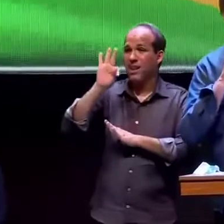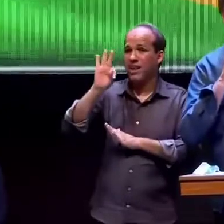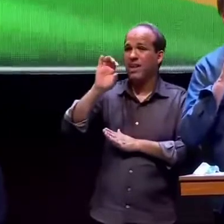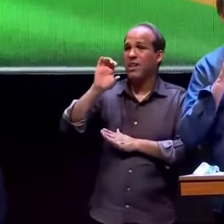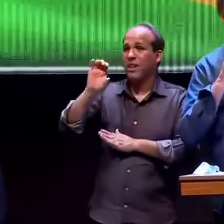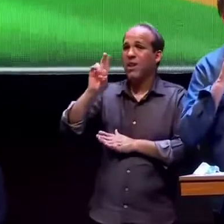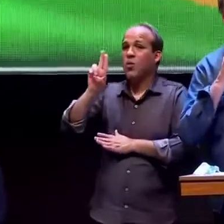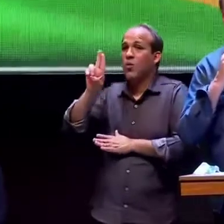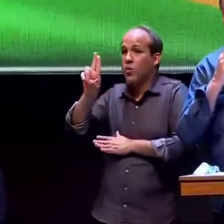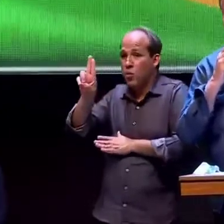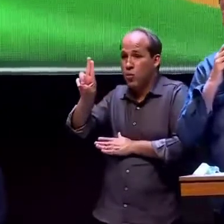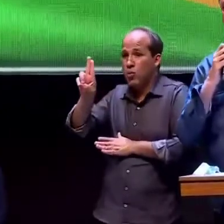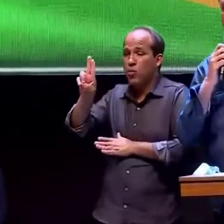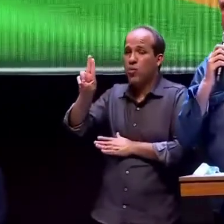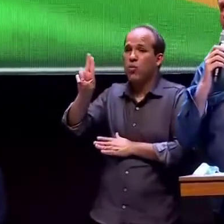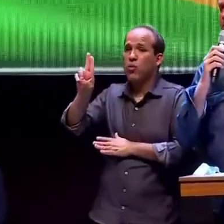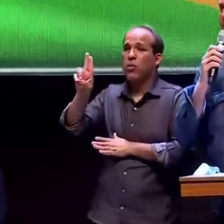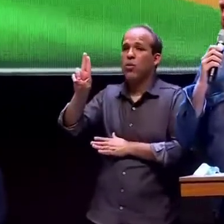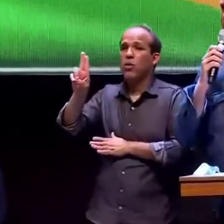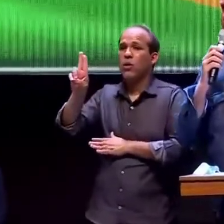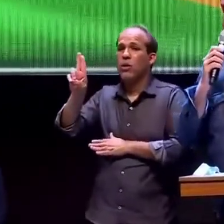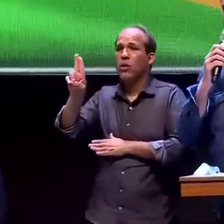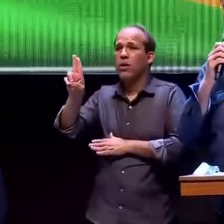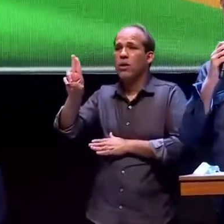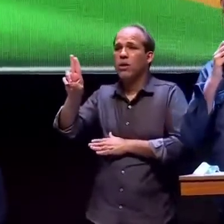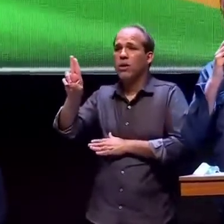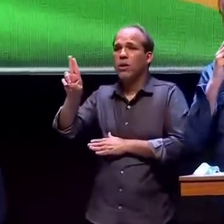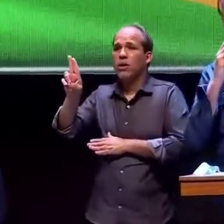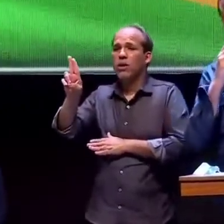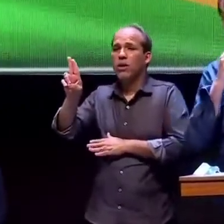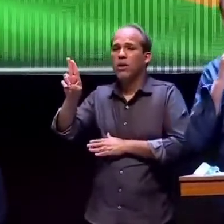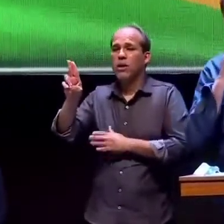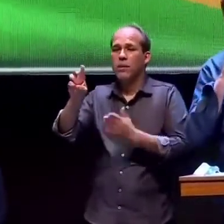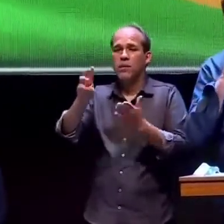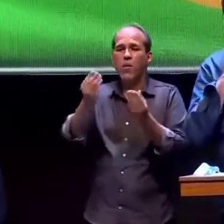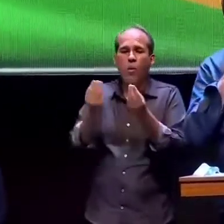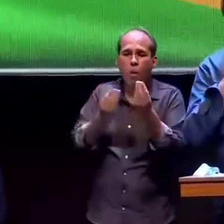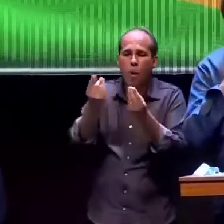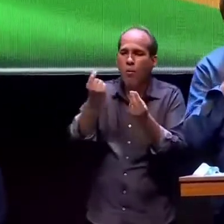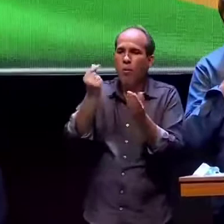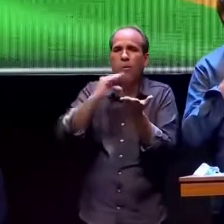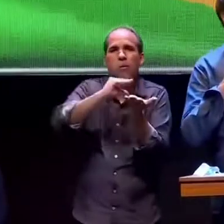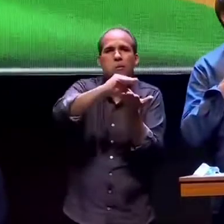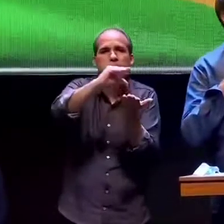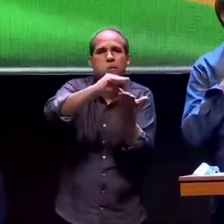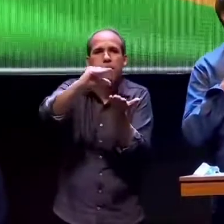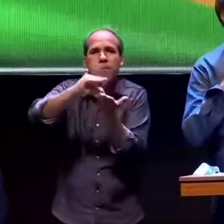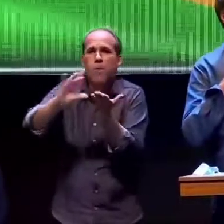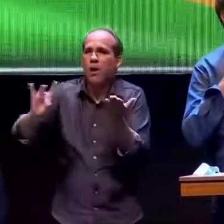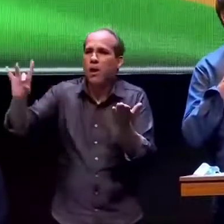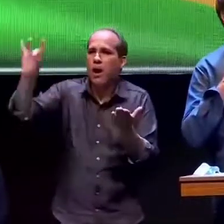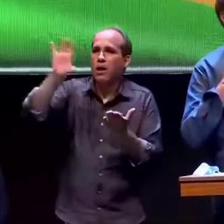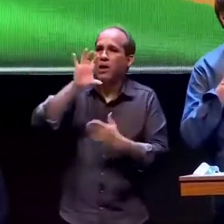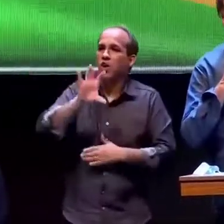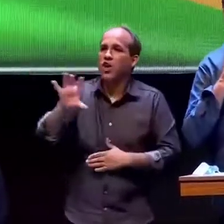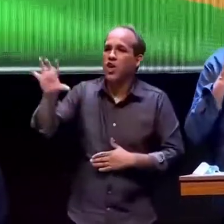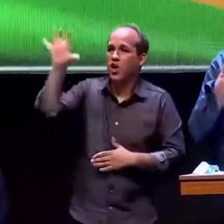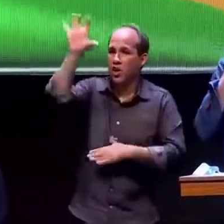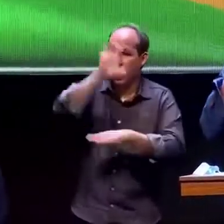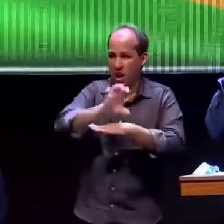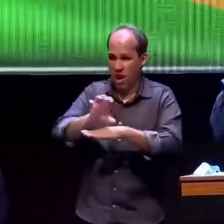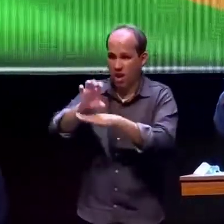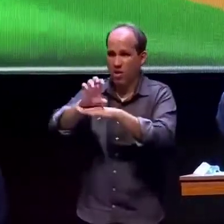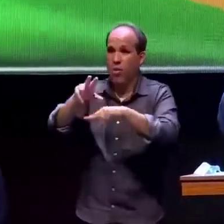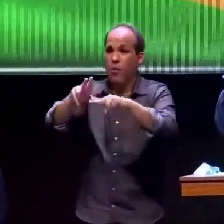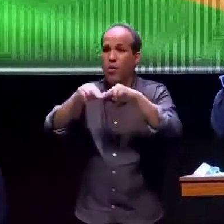que a metodologia para enviar recursos aos Estados levando-se em conta a